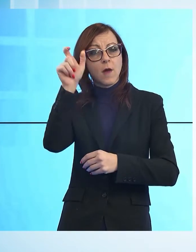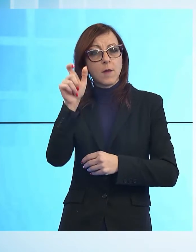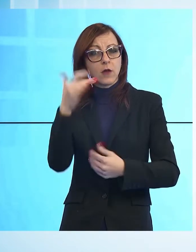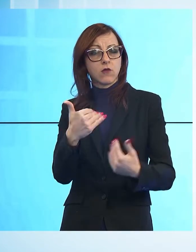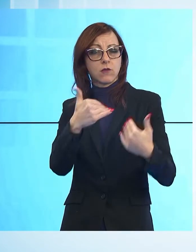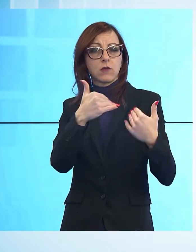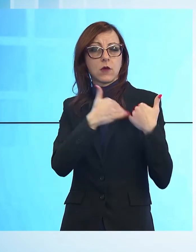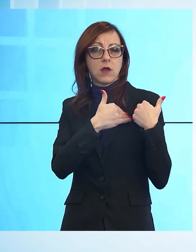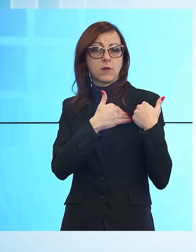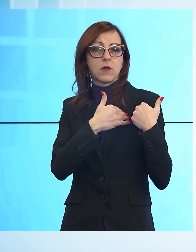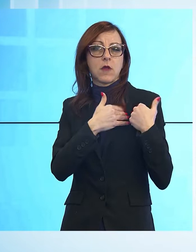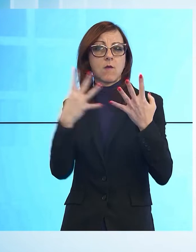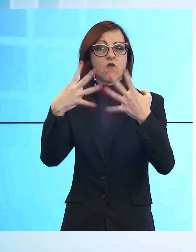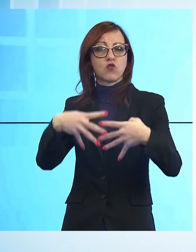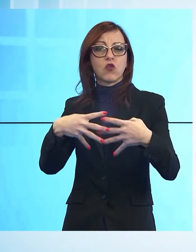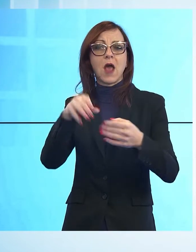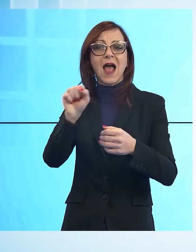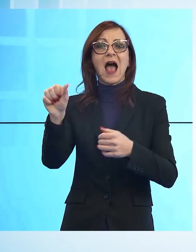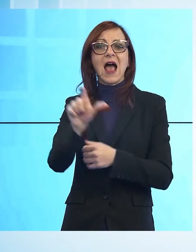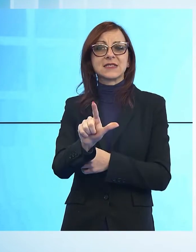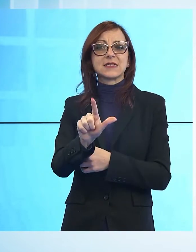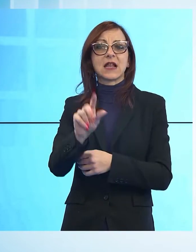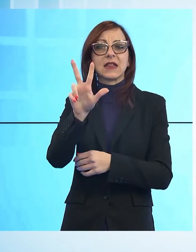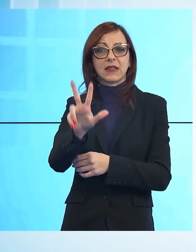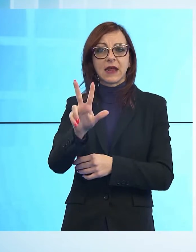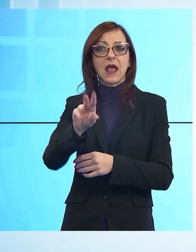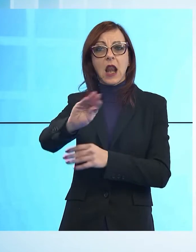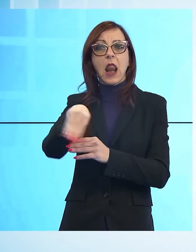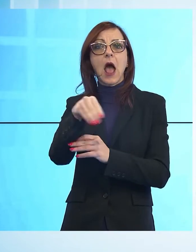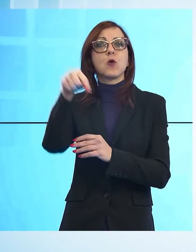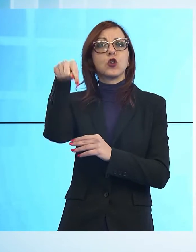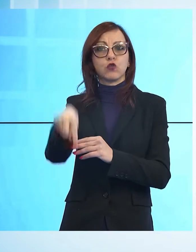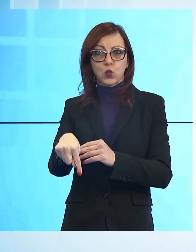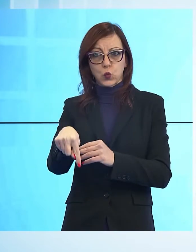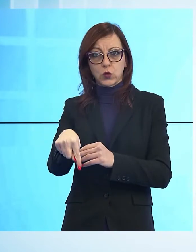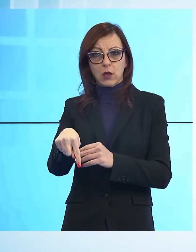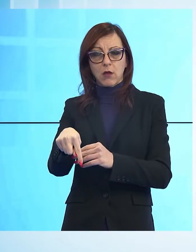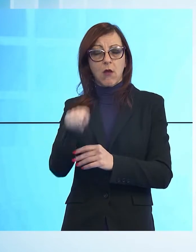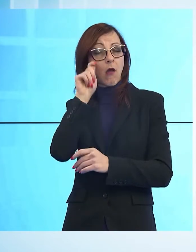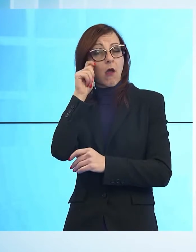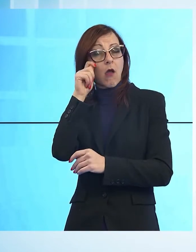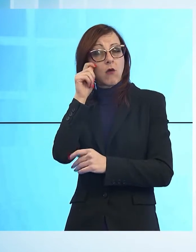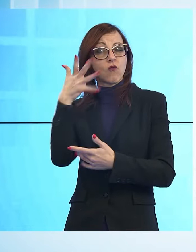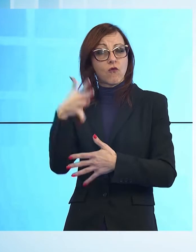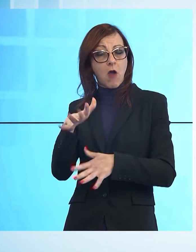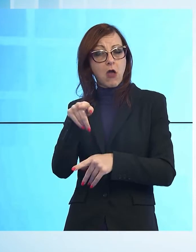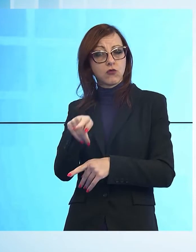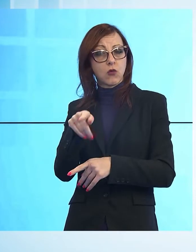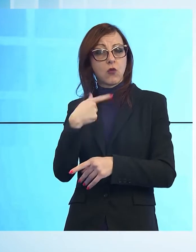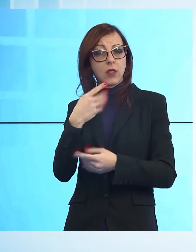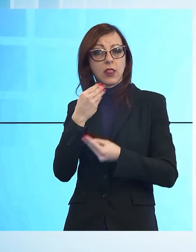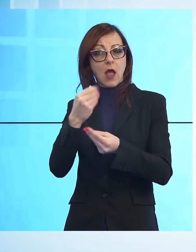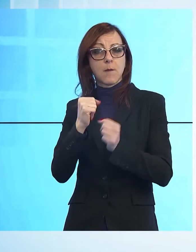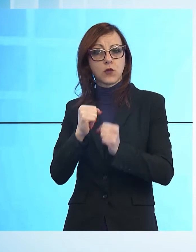di Napoli Sud, che permetteva a tutte le